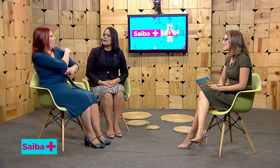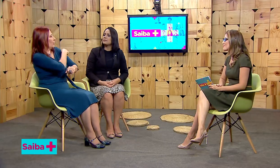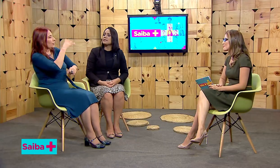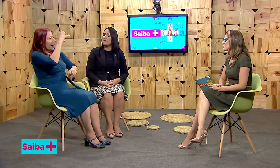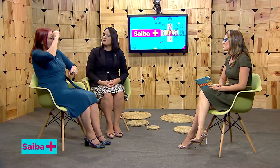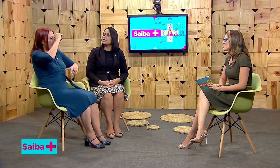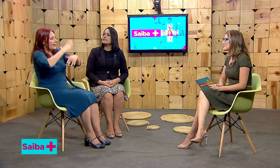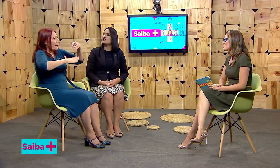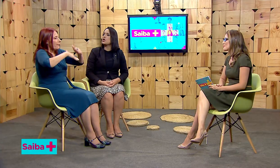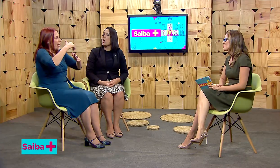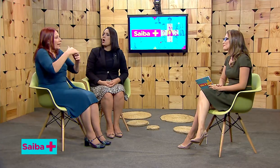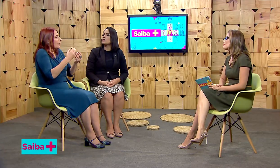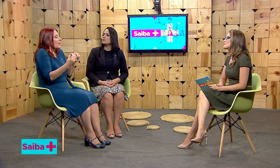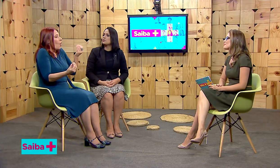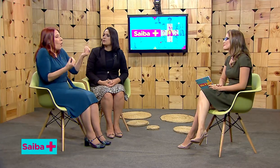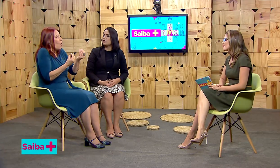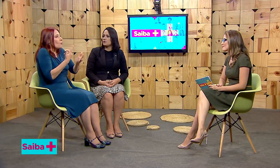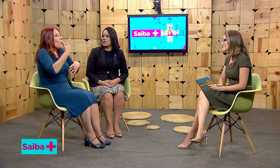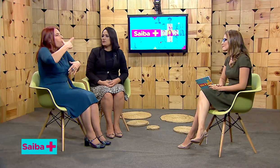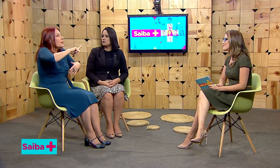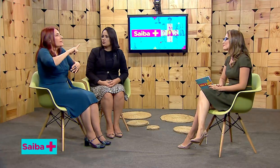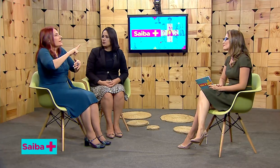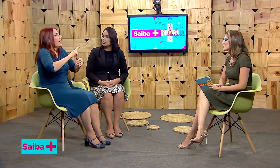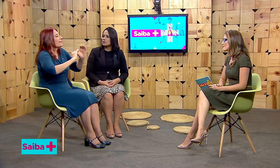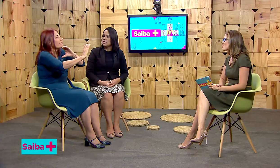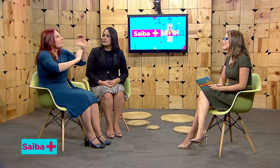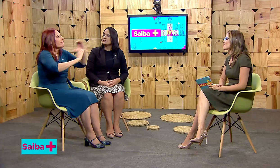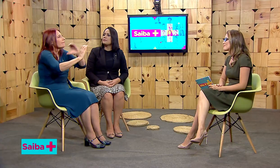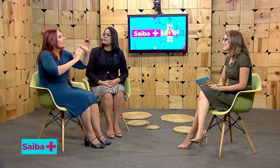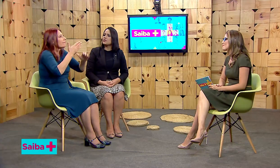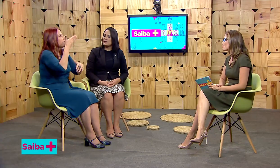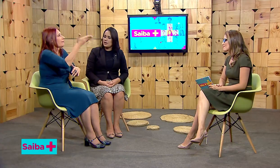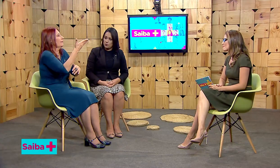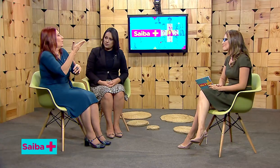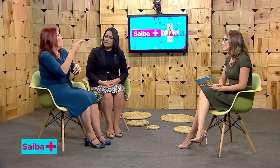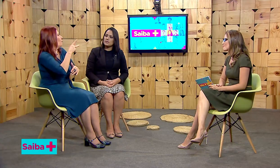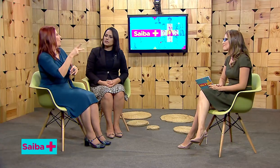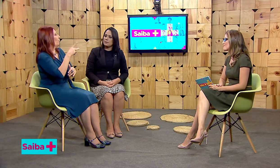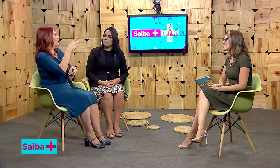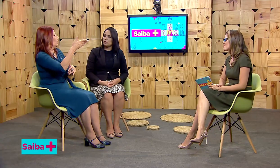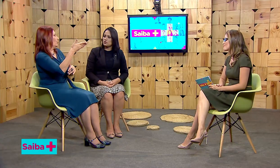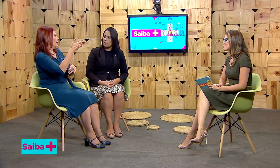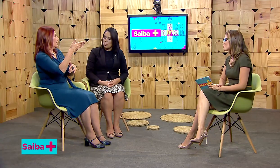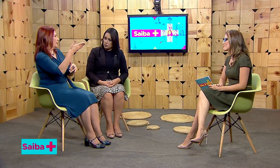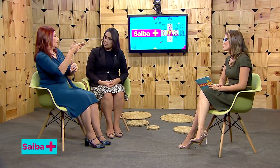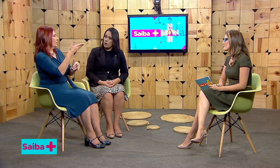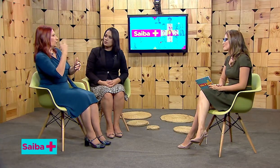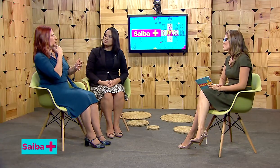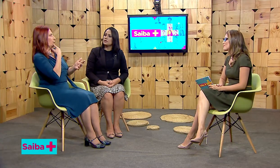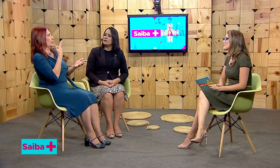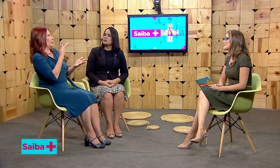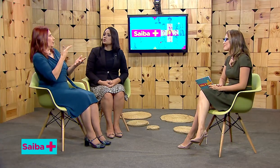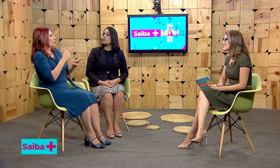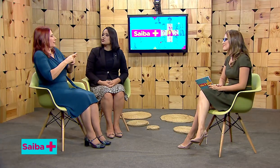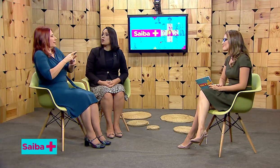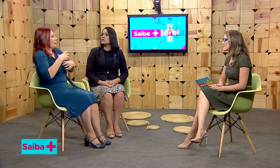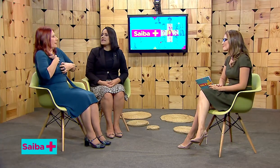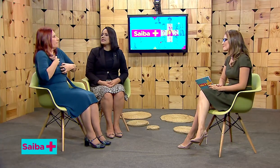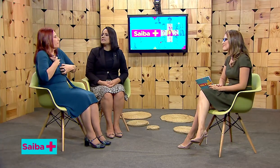sabemos que existem ótimos profissionais surdos, sabemos que tem ouvintes também muito bons, surdos que conseguem se